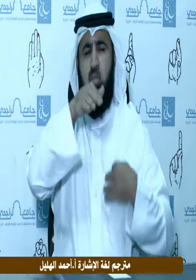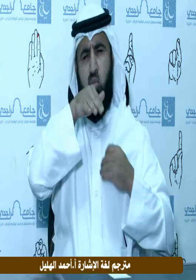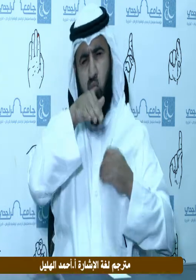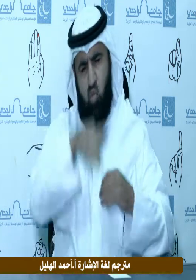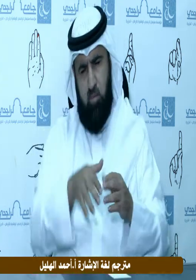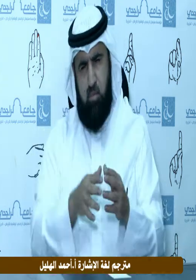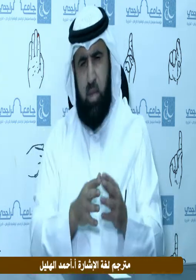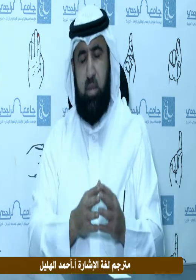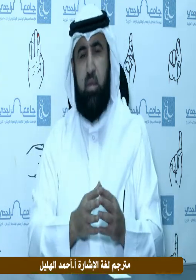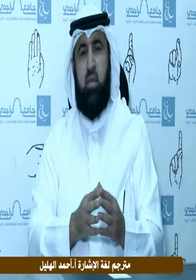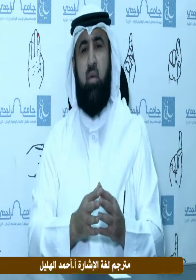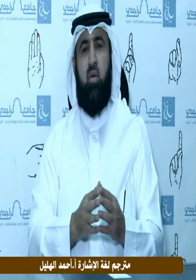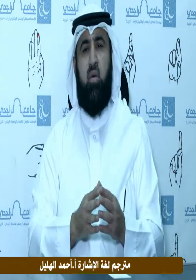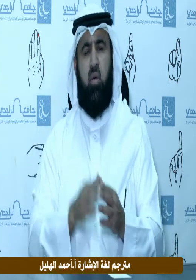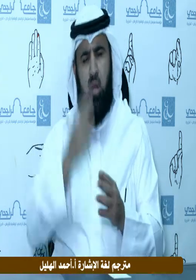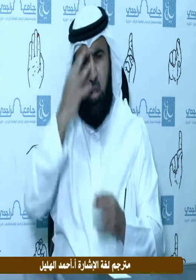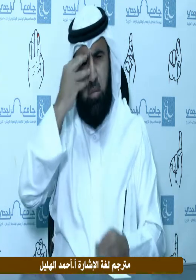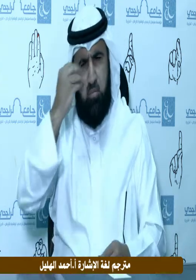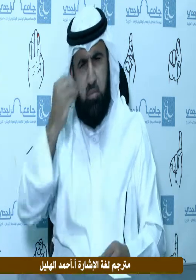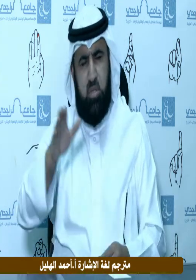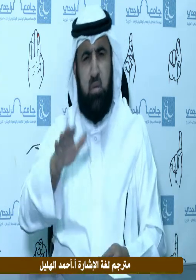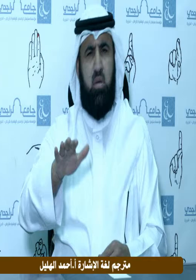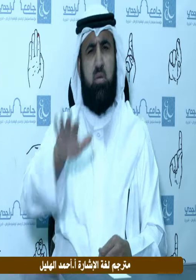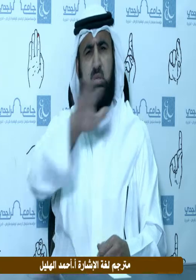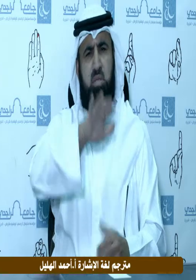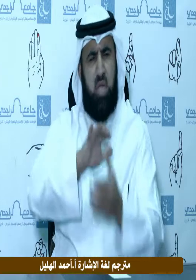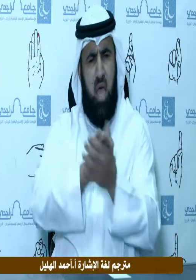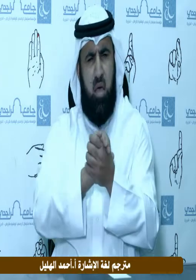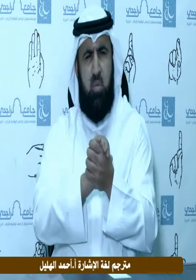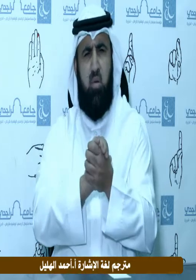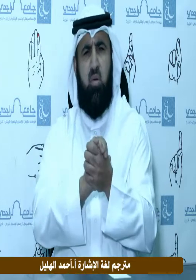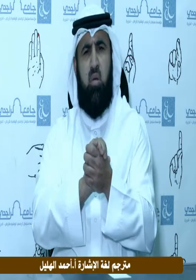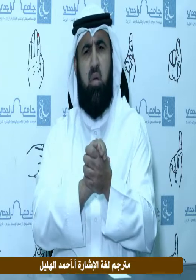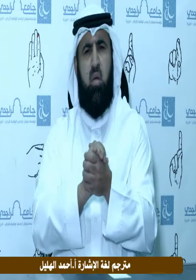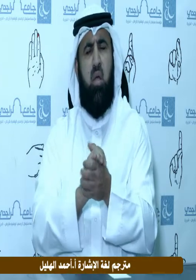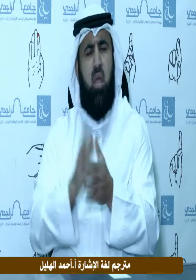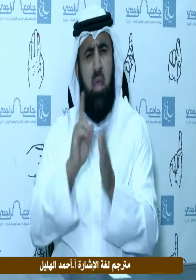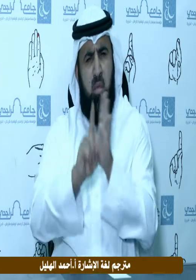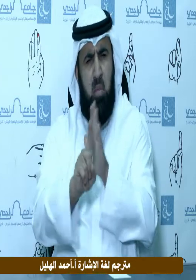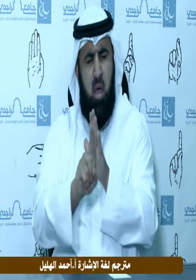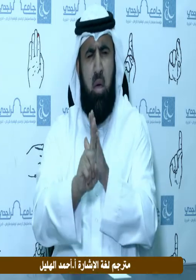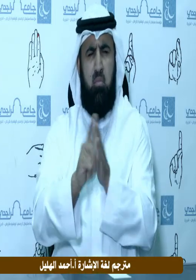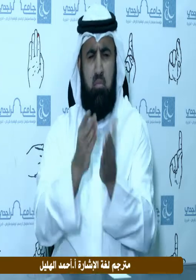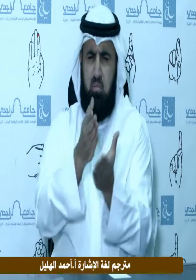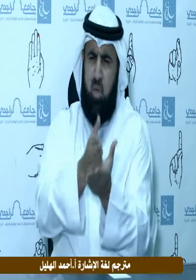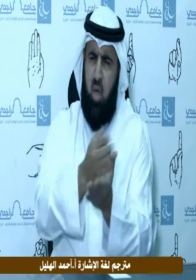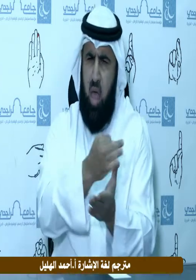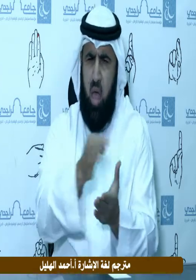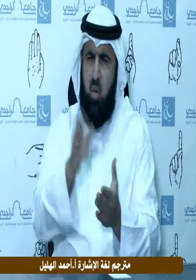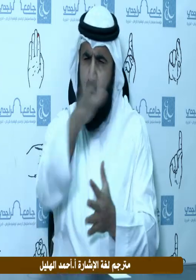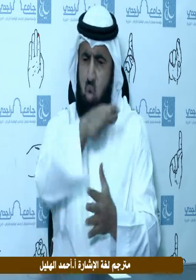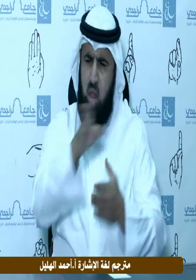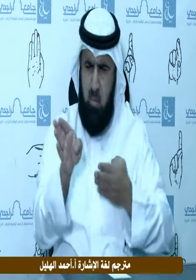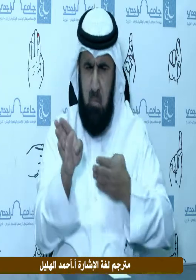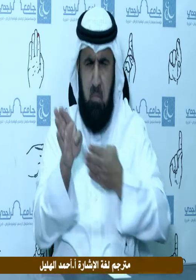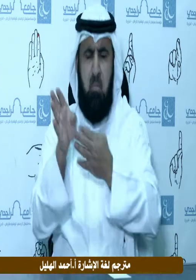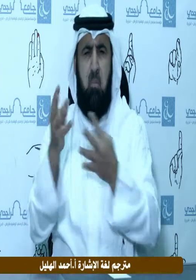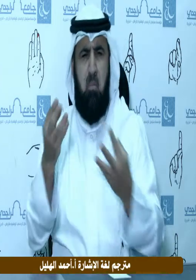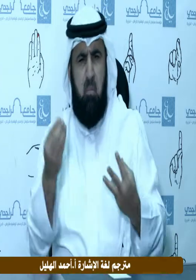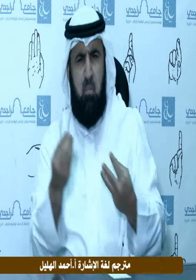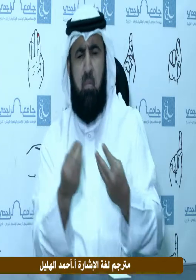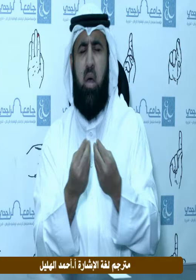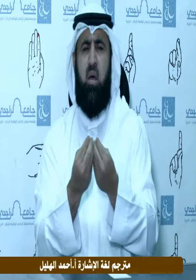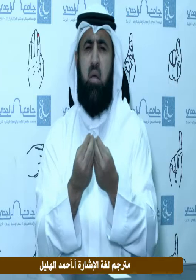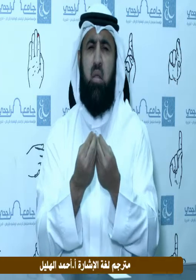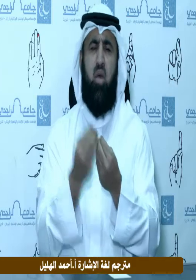ورسولك محمد وارض اللهم عن الخلفاء الراشدين والأئمة المهديين ومن سار على دربهم وسلك